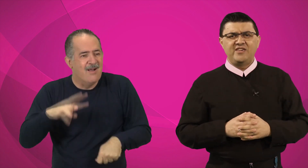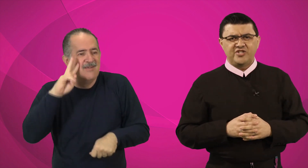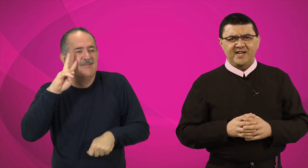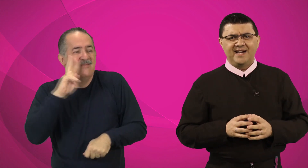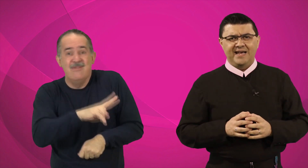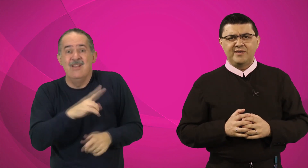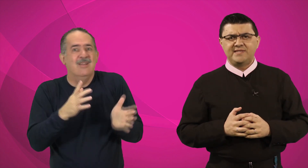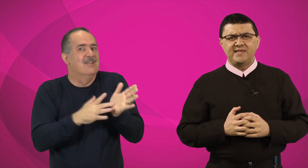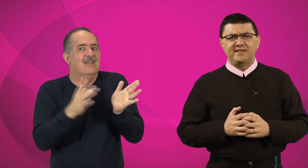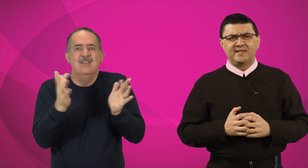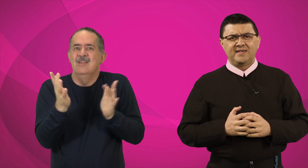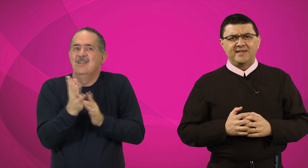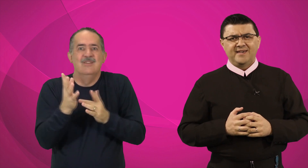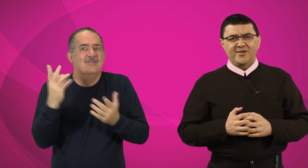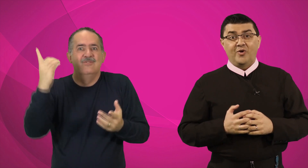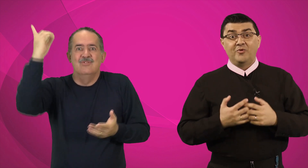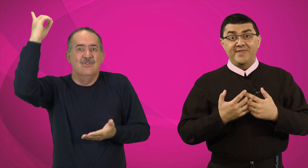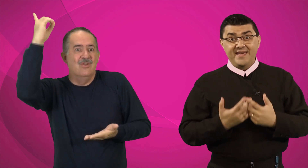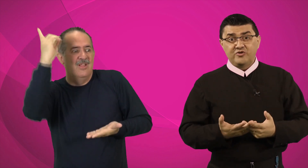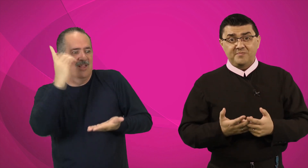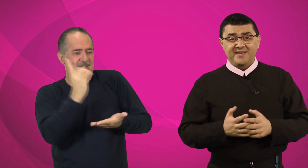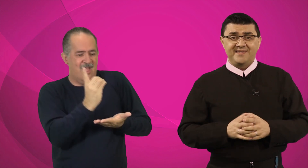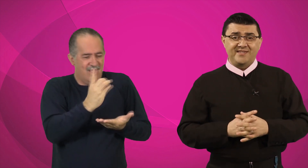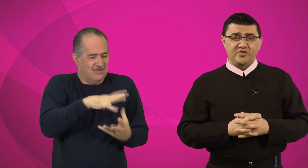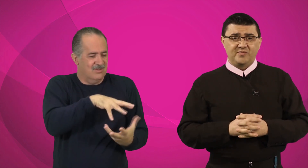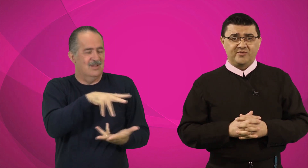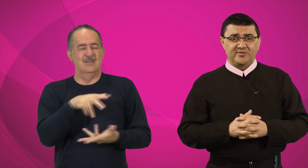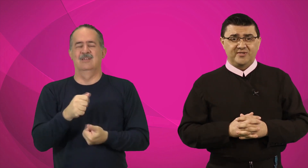enxergá-lo assim, como Deus presente no mundo.